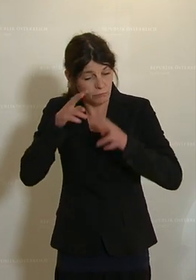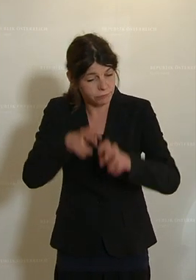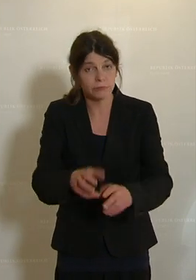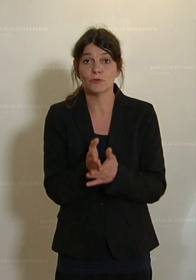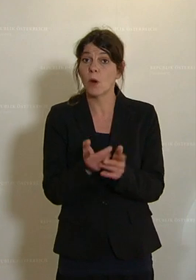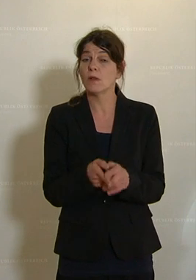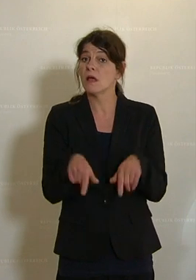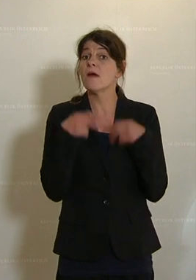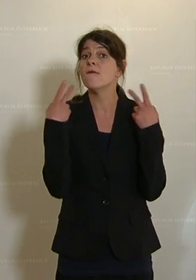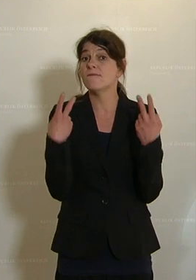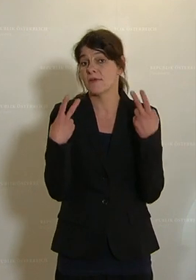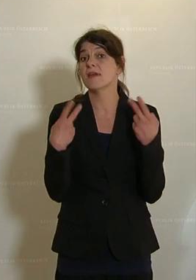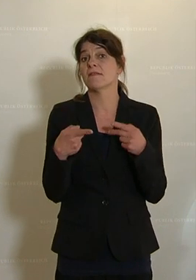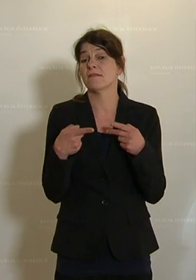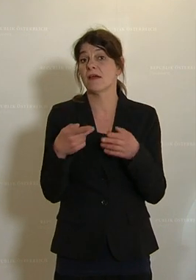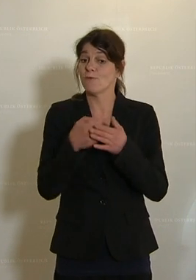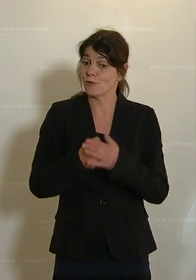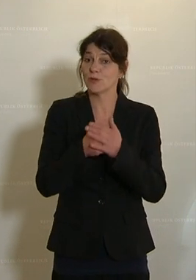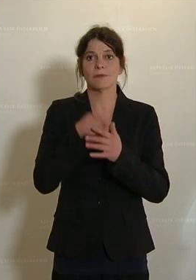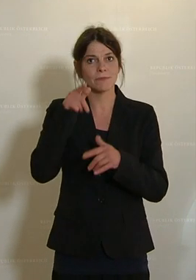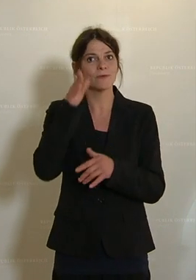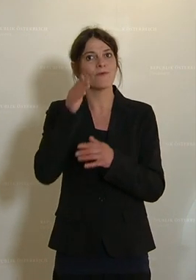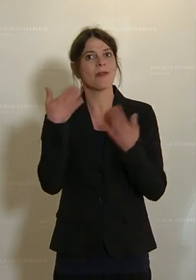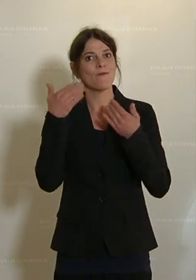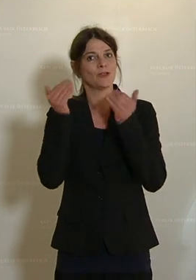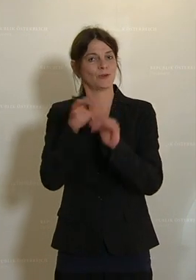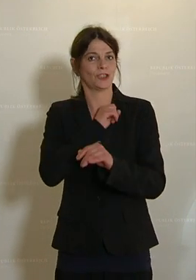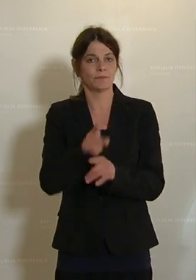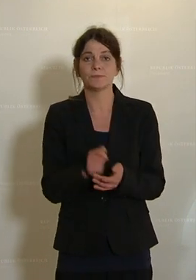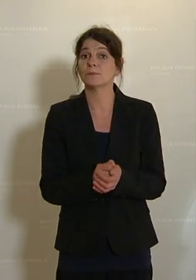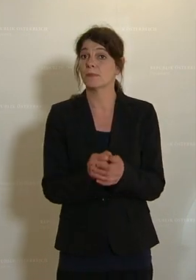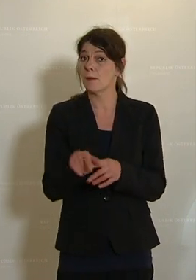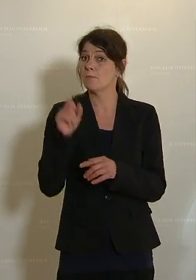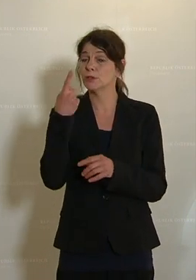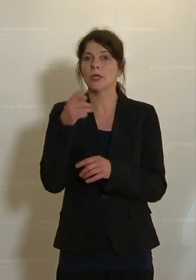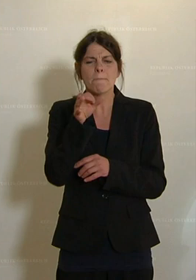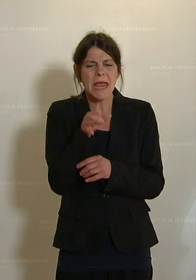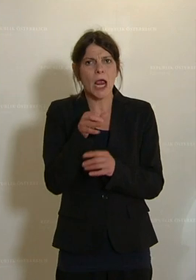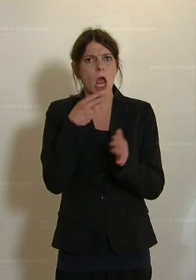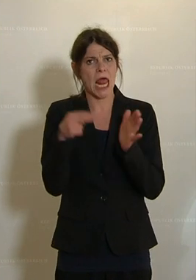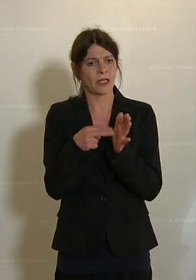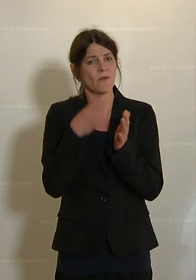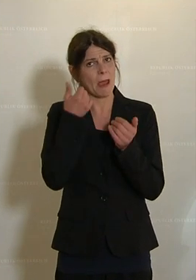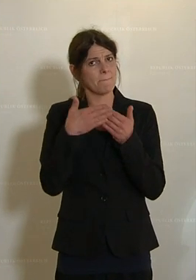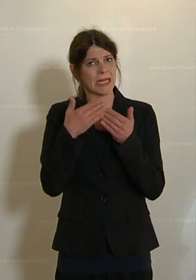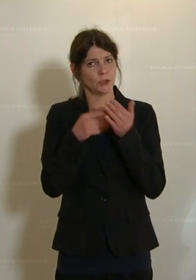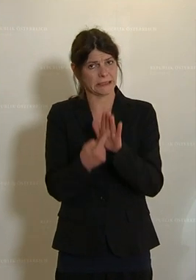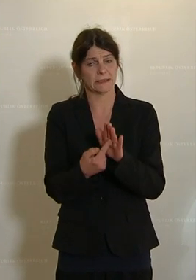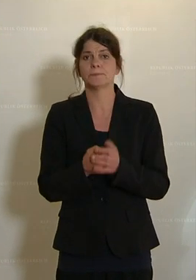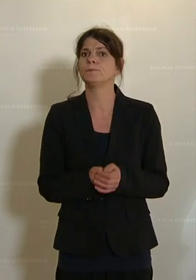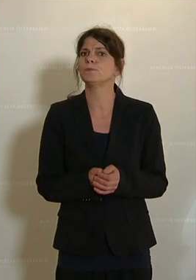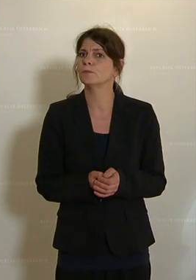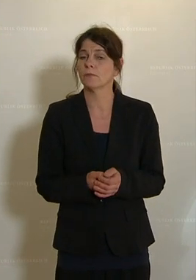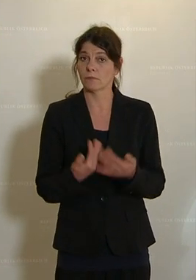ein wesentlicher Beitrag zum Klimaschutz. Ich möchte gerade in der Mikroelektronik ein Beispiel bringen,